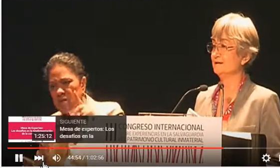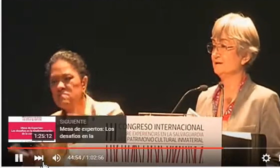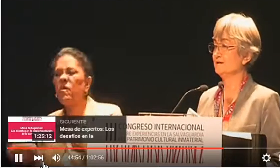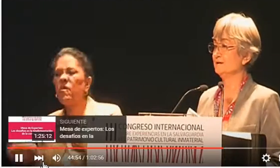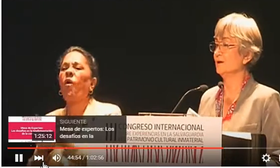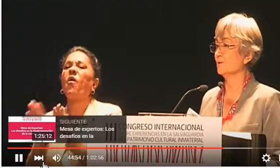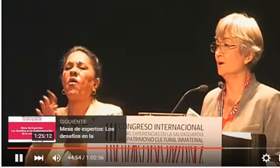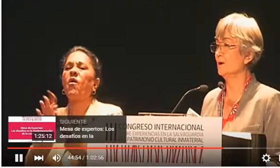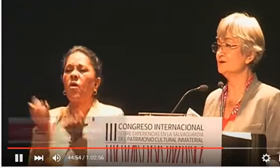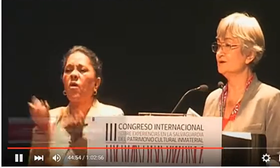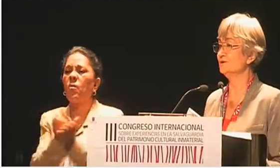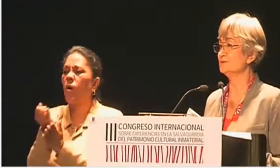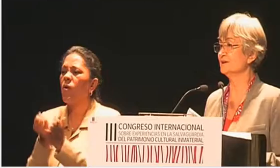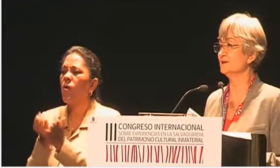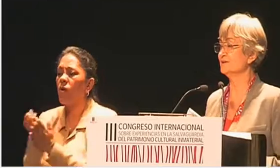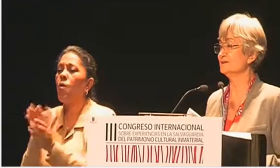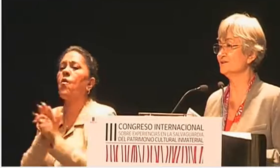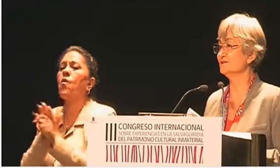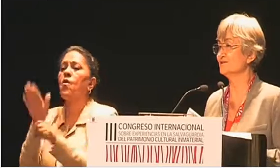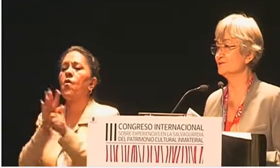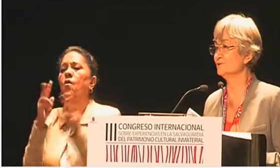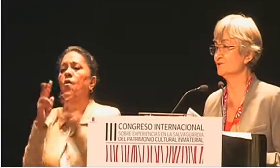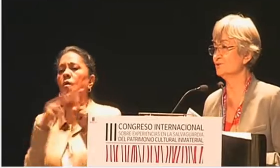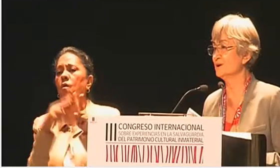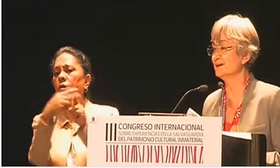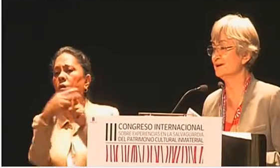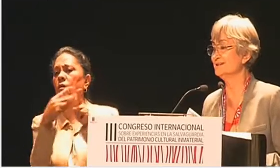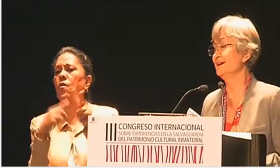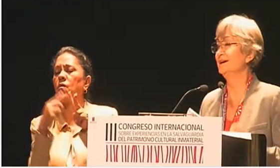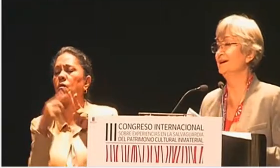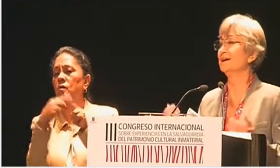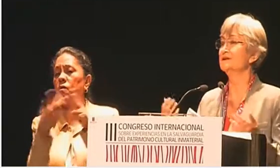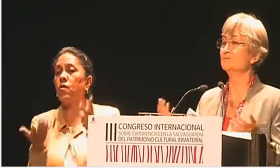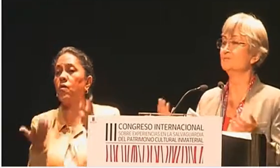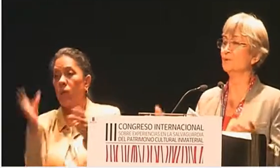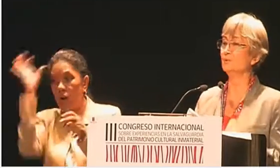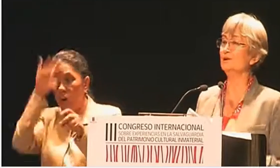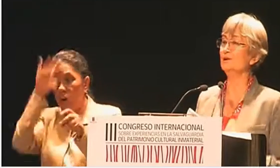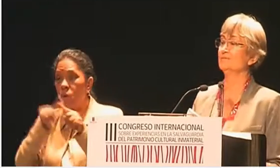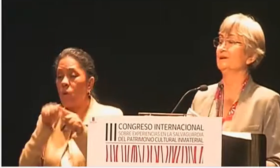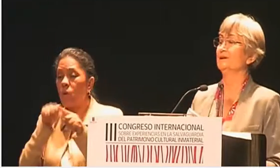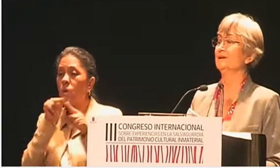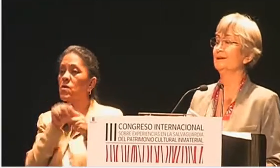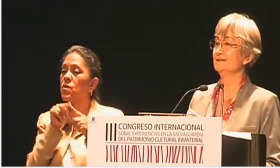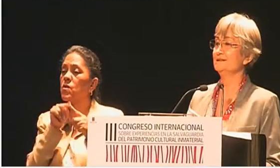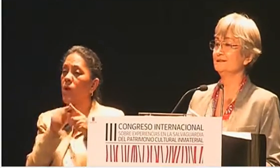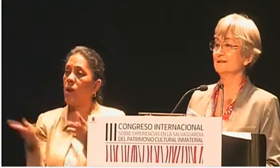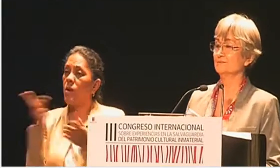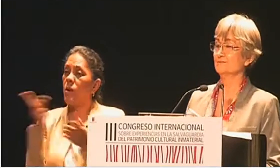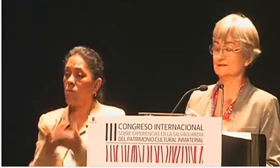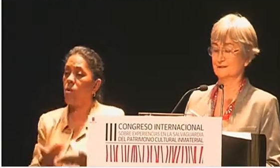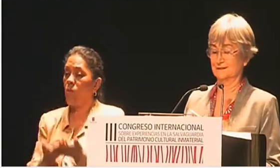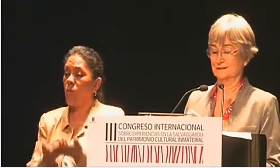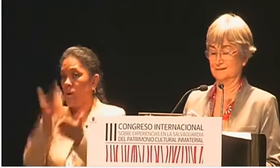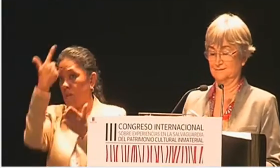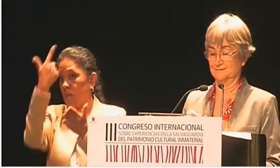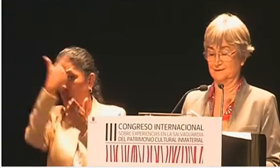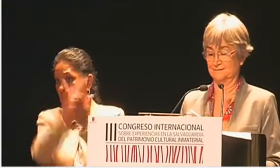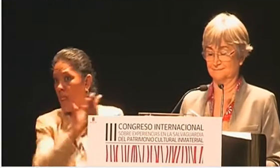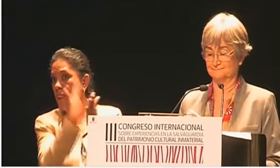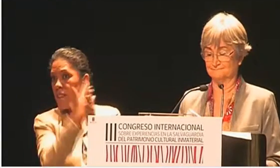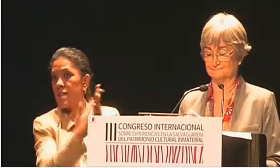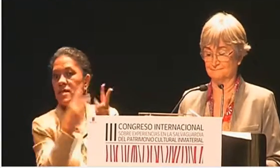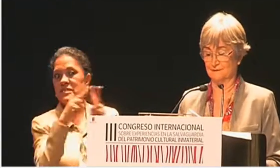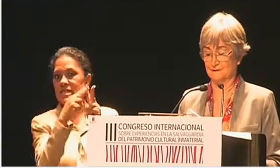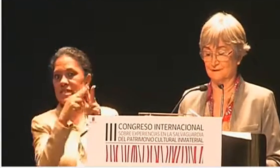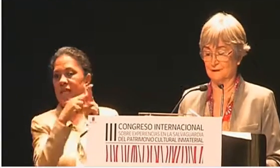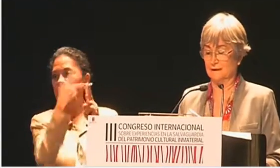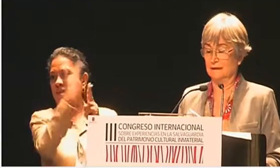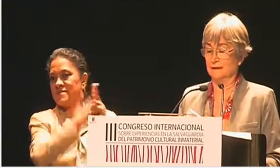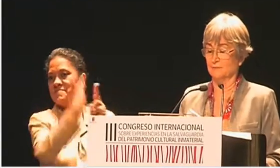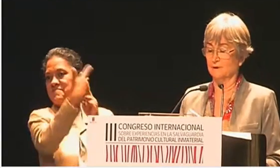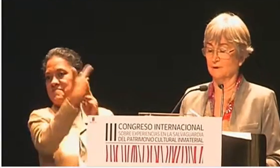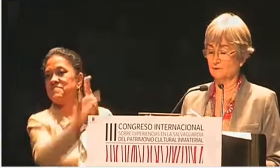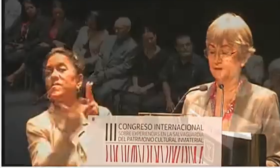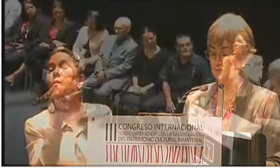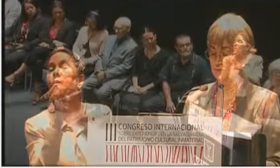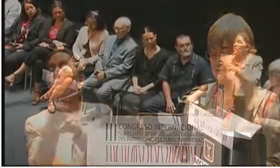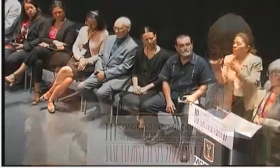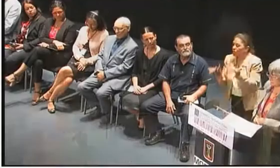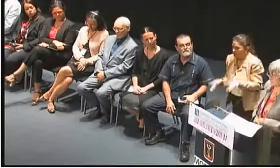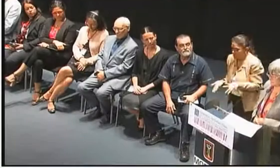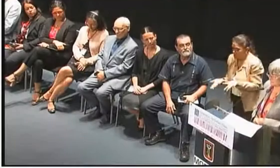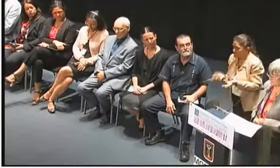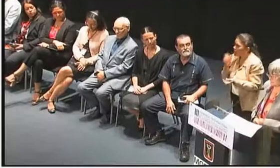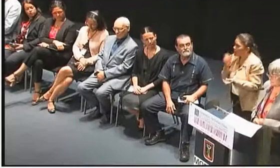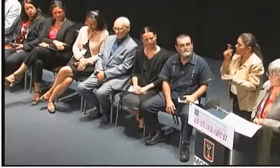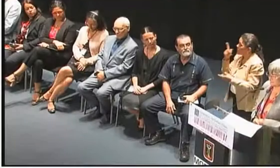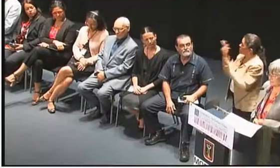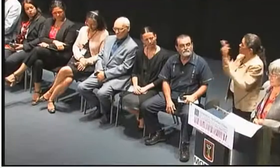cuáles son las manifestaciones culturales que se proponen para la Lista Representativa? Preguntamos